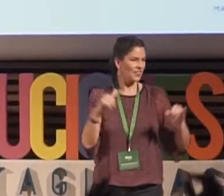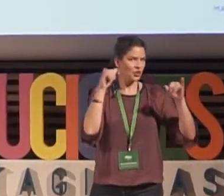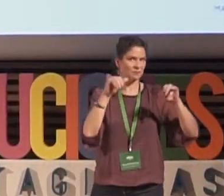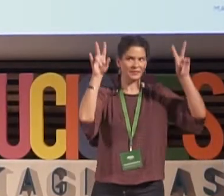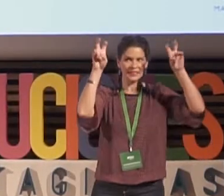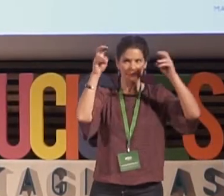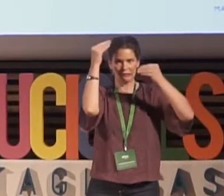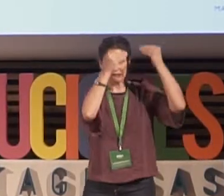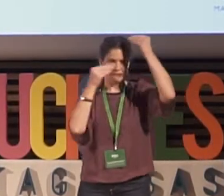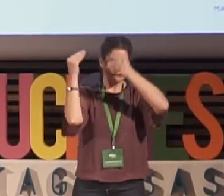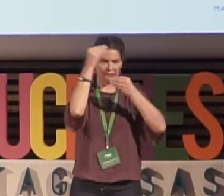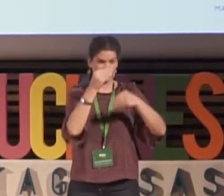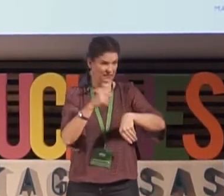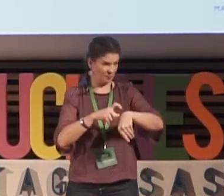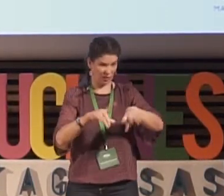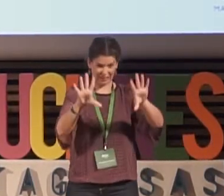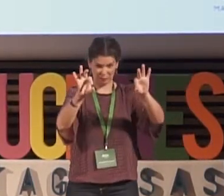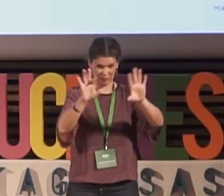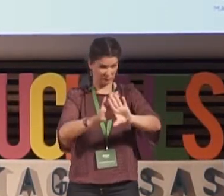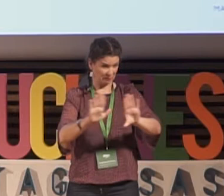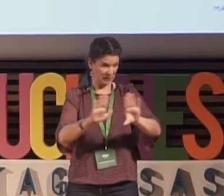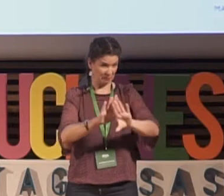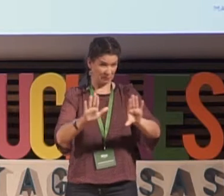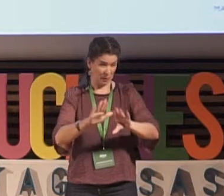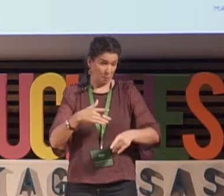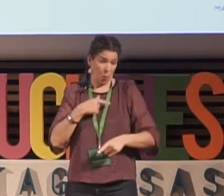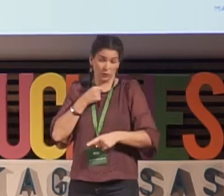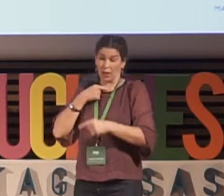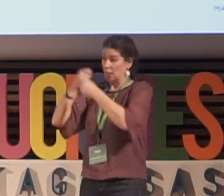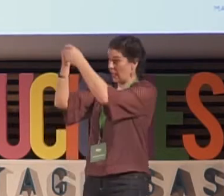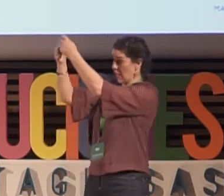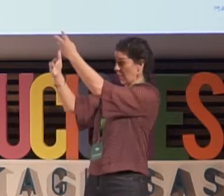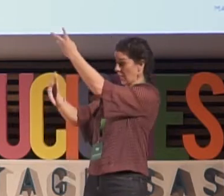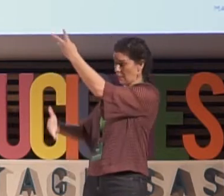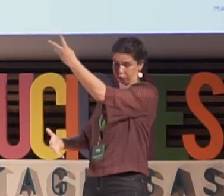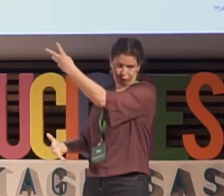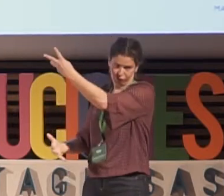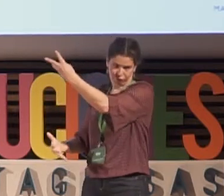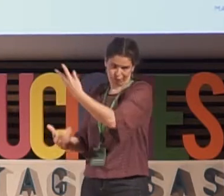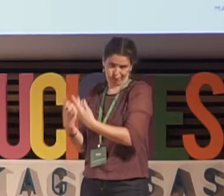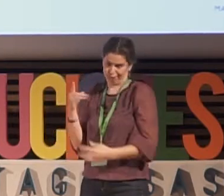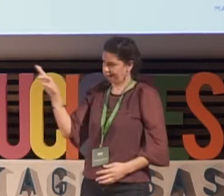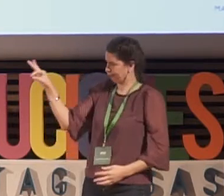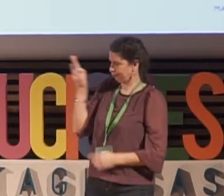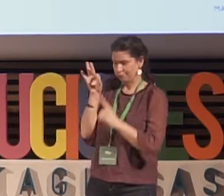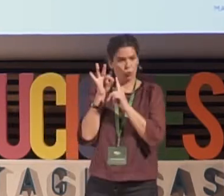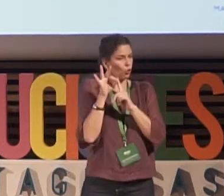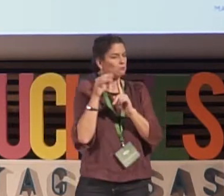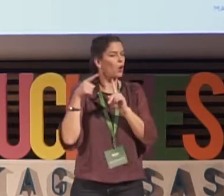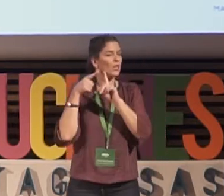Yo he venido a este evento y he estado pensando, bueno, sabía que tenía 10 minutos solo, a mí me gustaría haber podido contar muchísimas más cosas, pero bueno, he